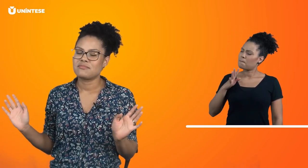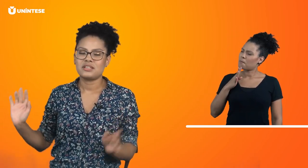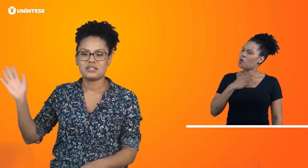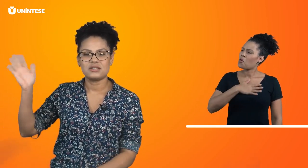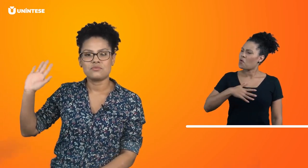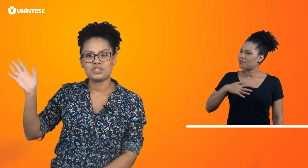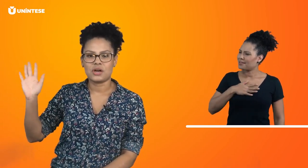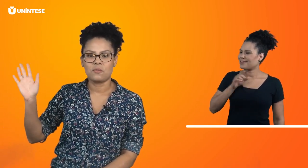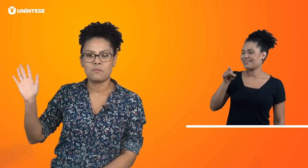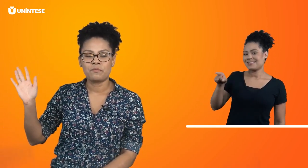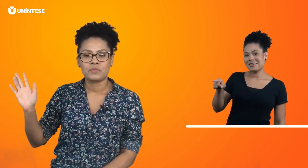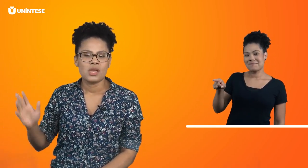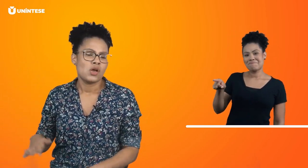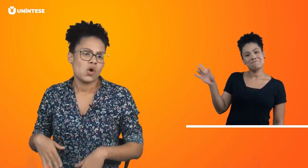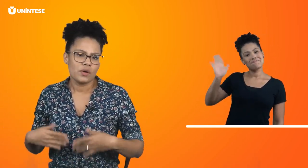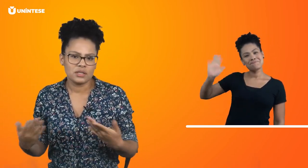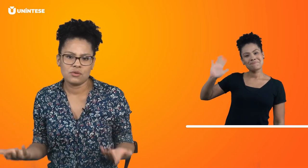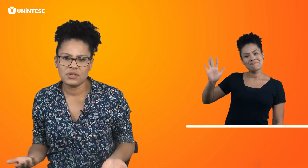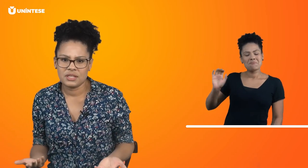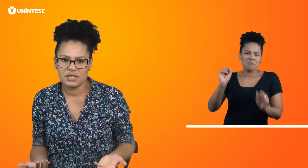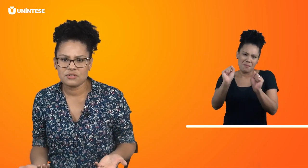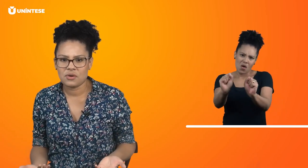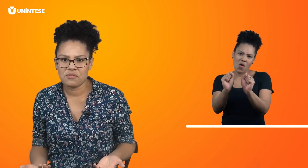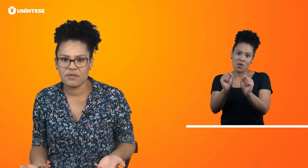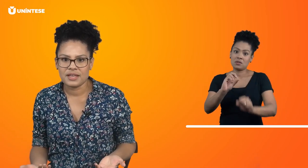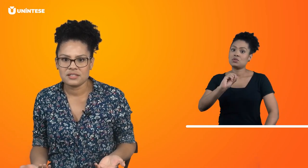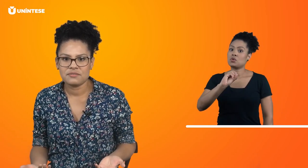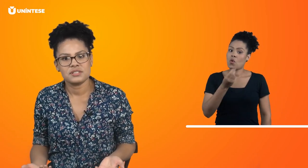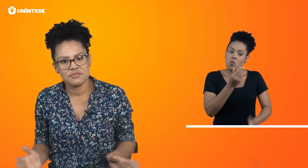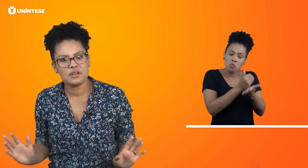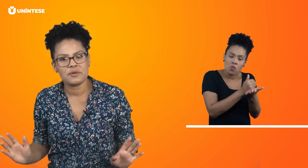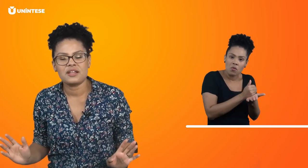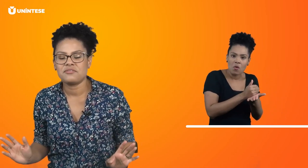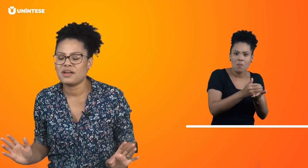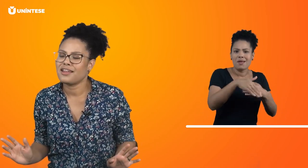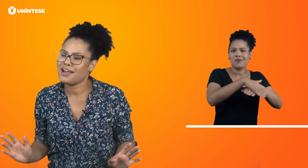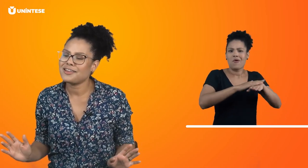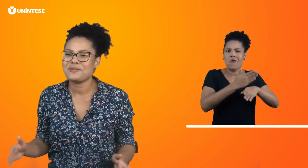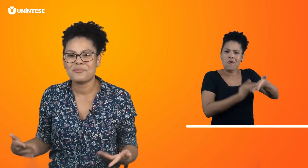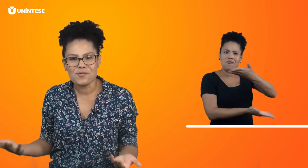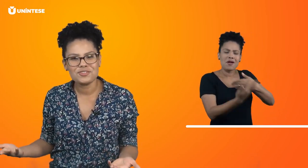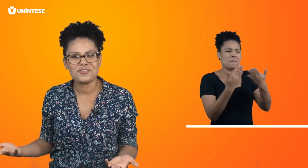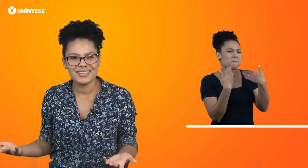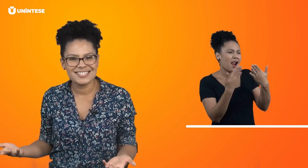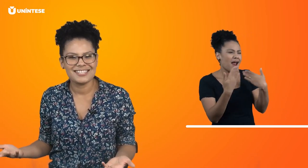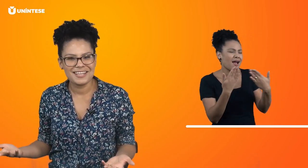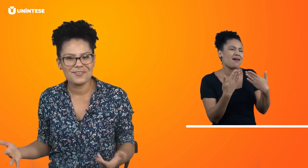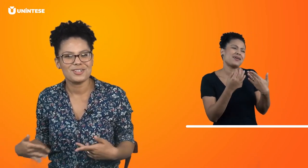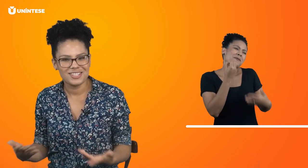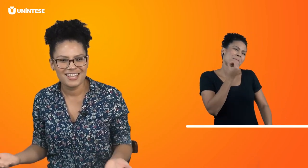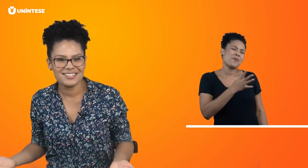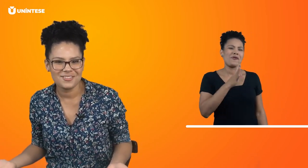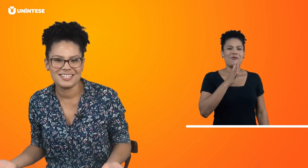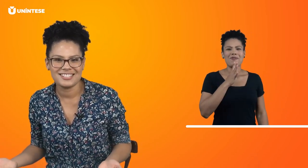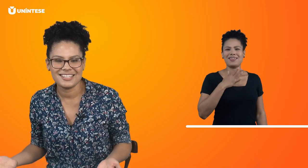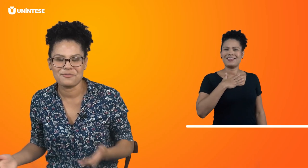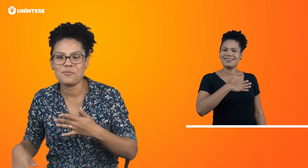E dizer um tchau. Ou então, no início da conversa, você vira para ela e fala Ai, que bom te conhecer. Gostei de te conhecer. Vamos